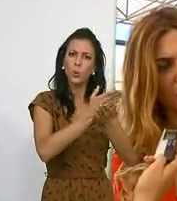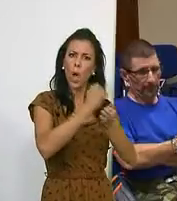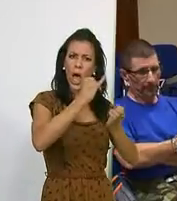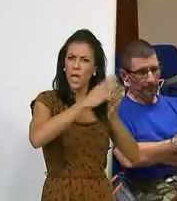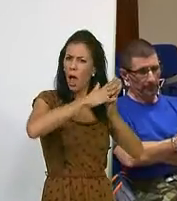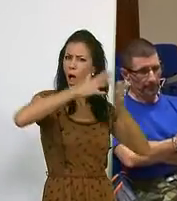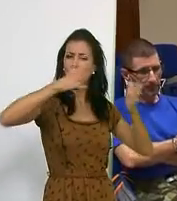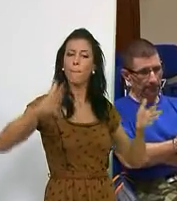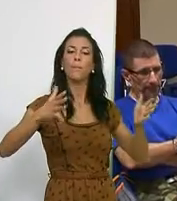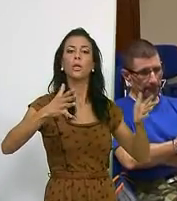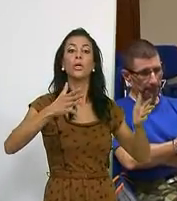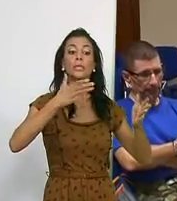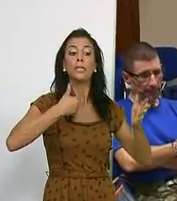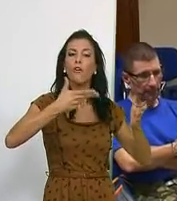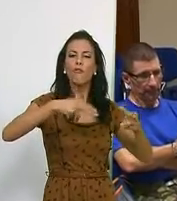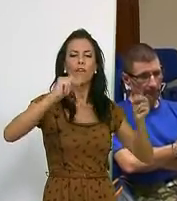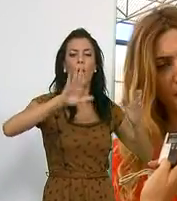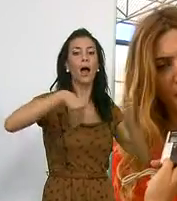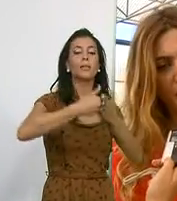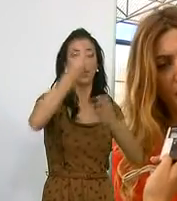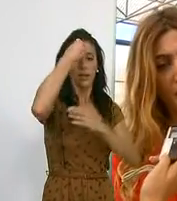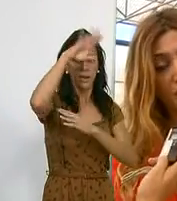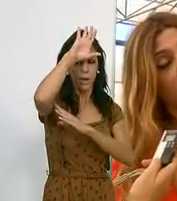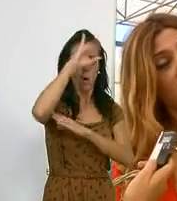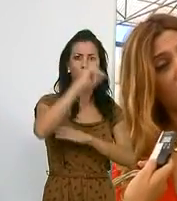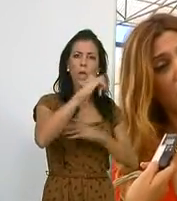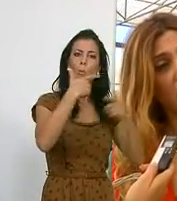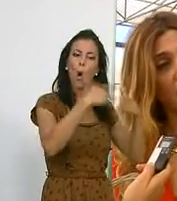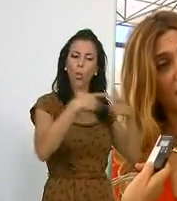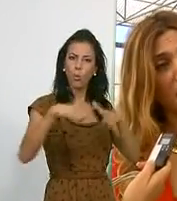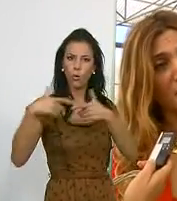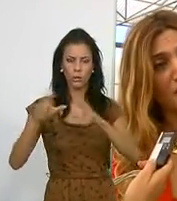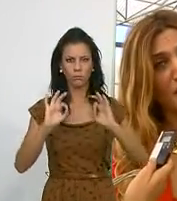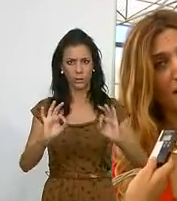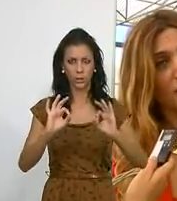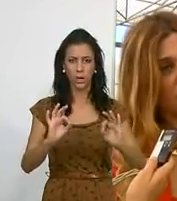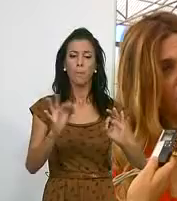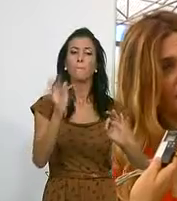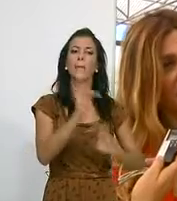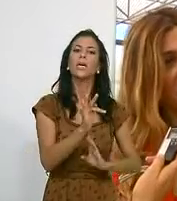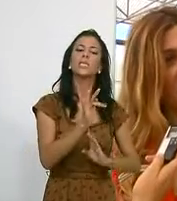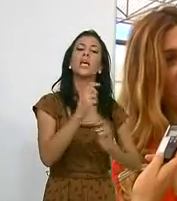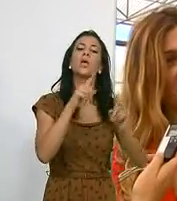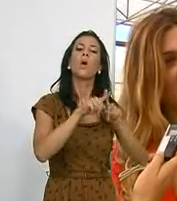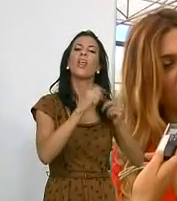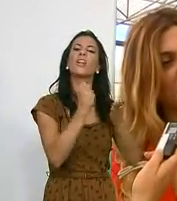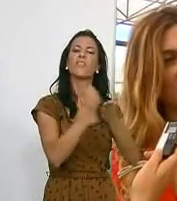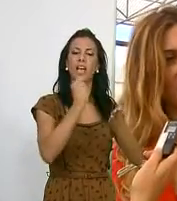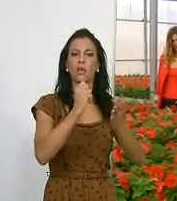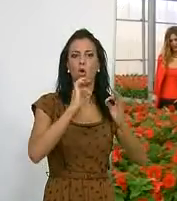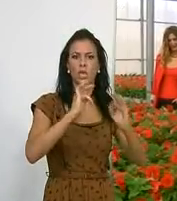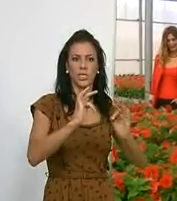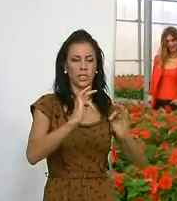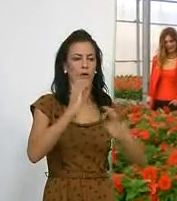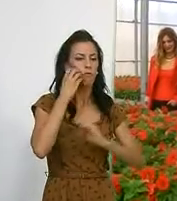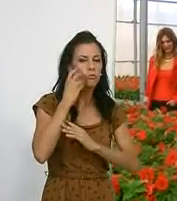muy amplio que culminará el próximo enero y que contempla módulos entre los que se suma el certificado de productos